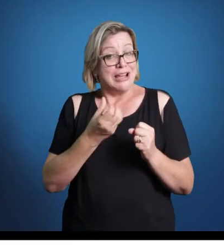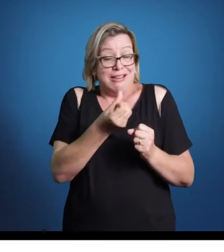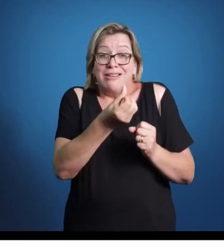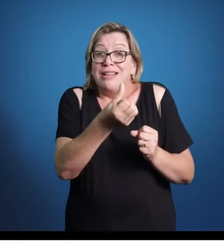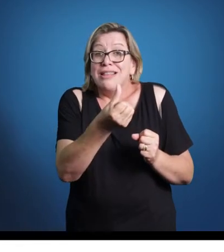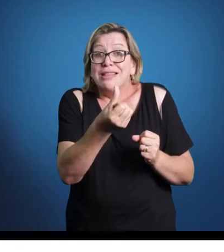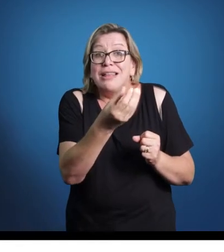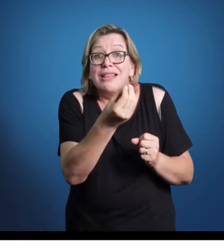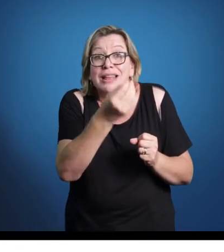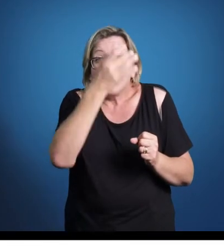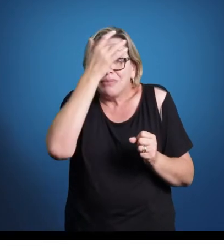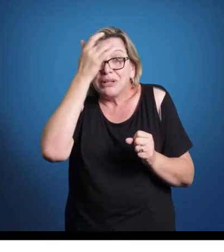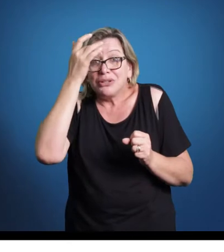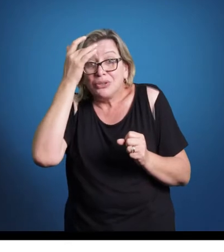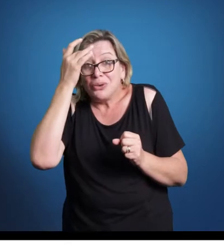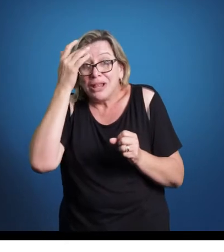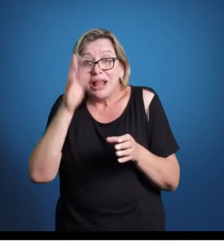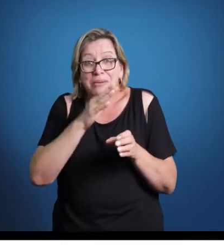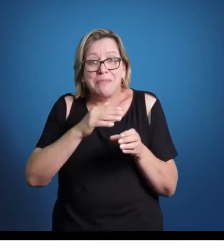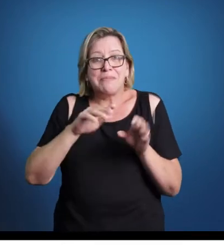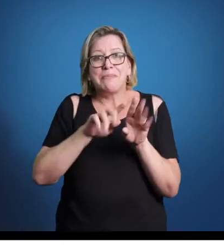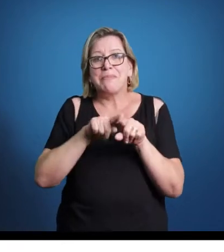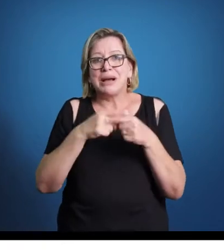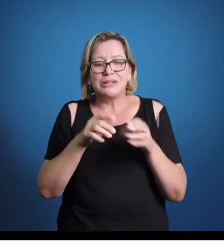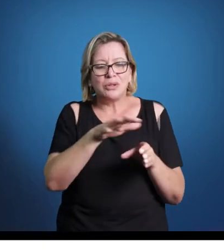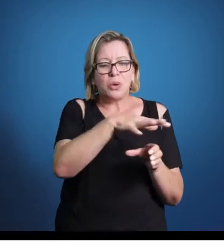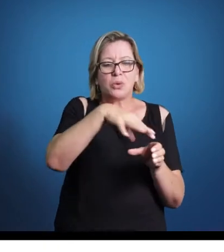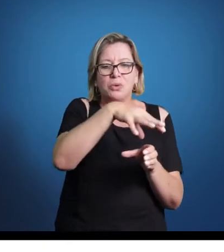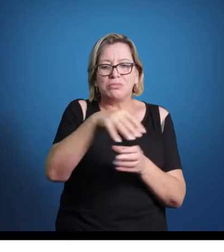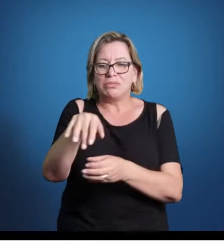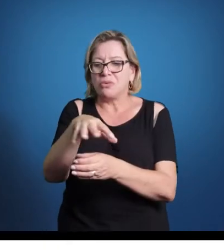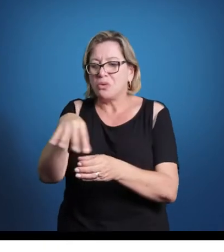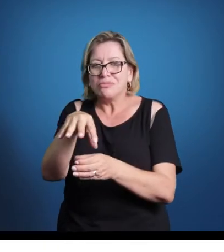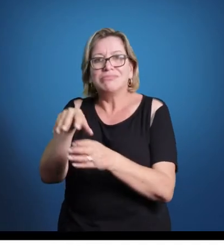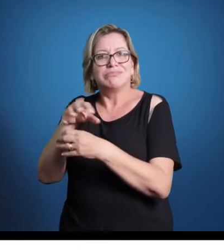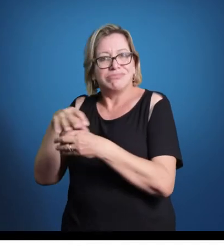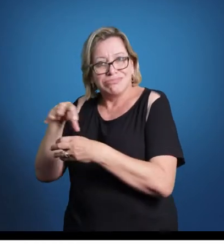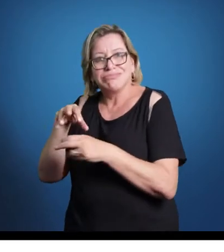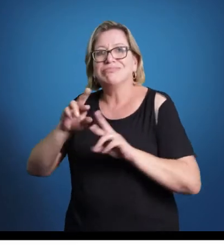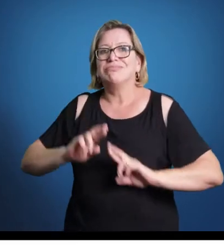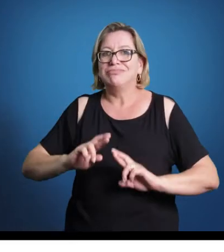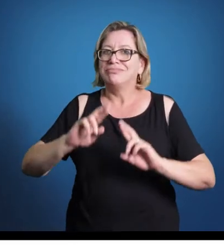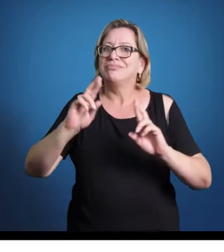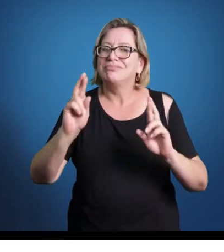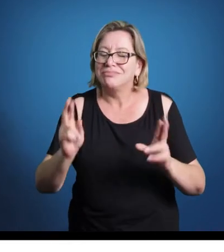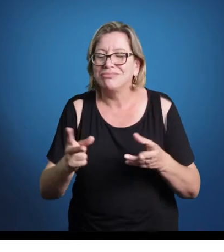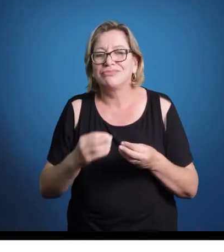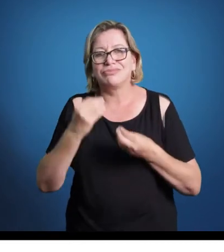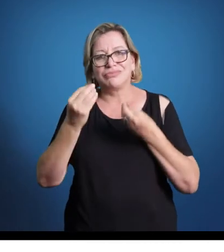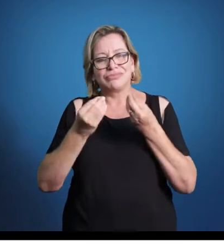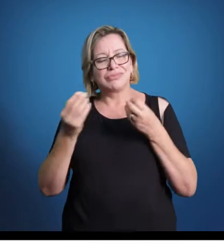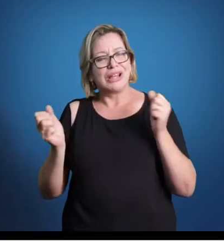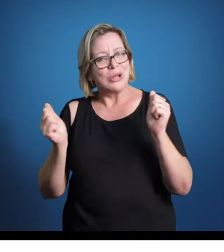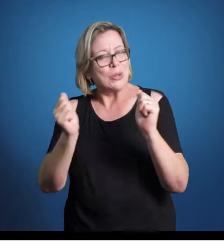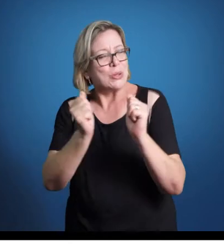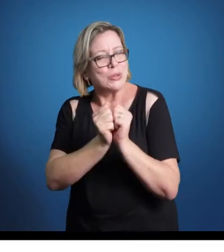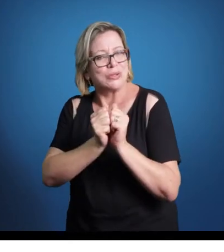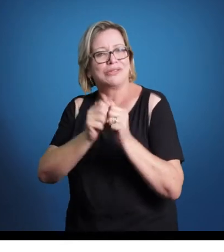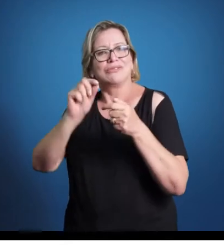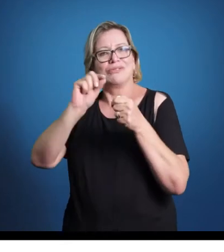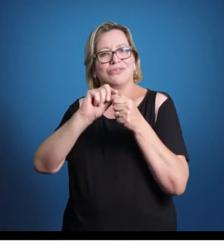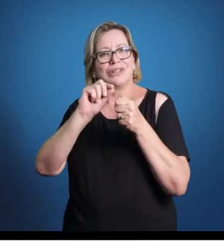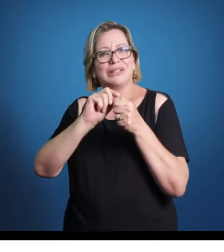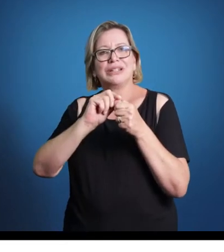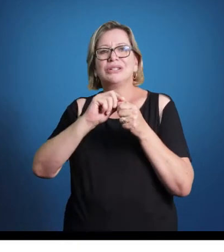cada cinco, cada oito, cantando uma melodia diferente, então sobrepondo essas melodias simultaneamente, produzindo o que nós